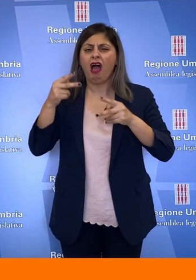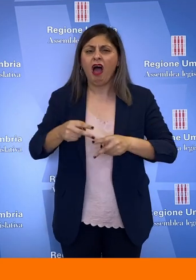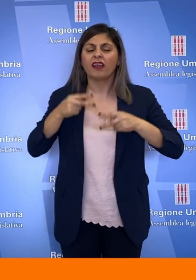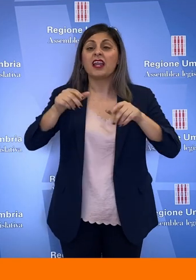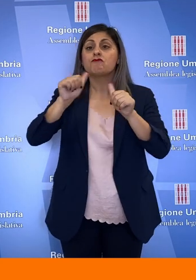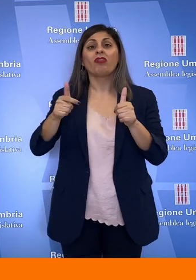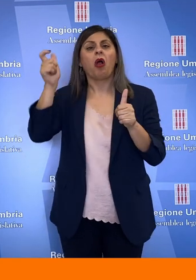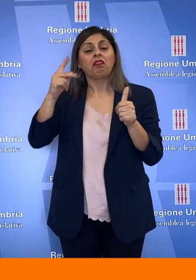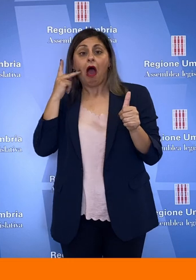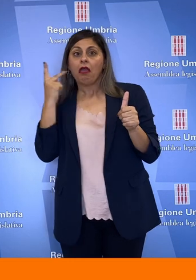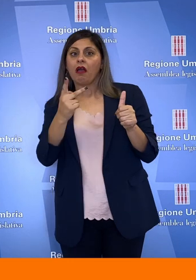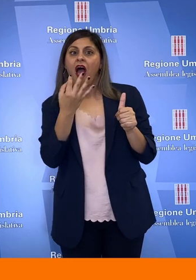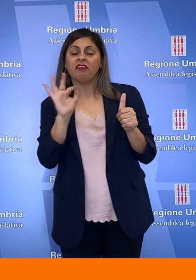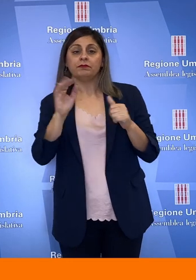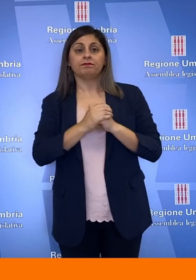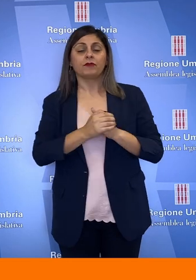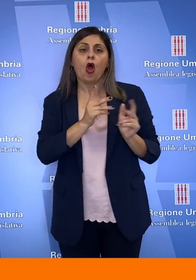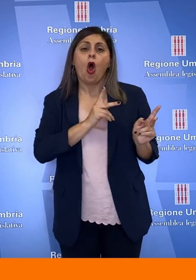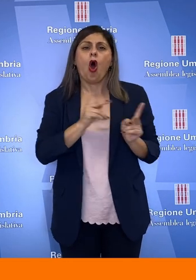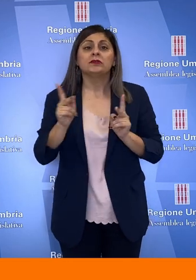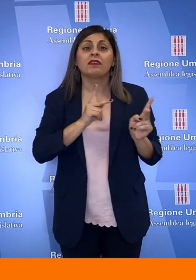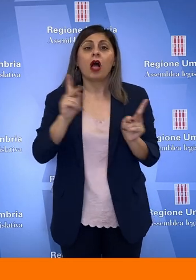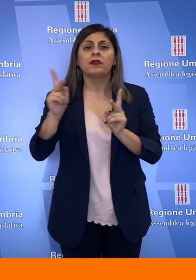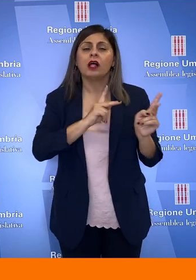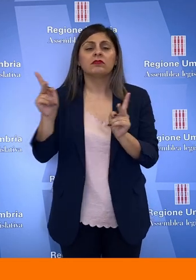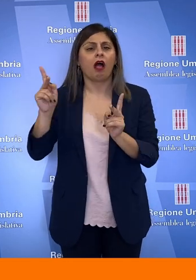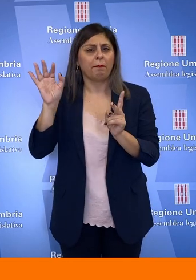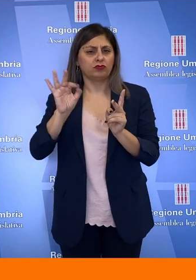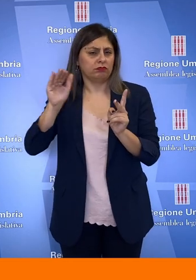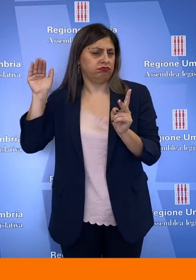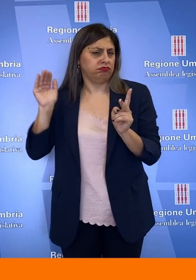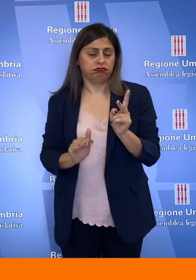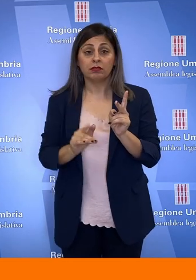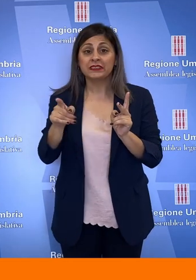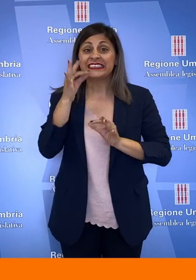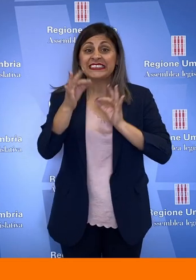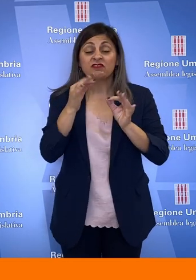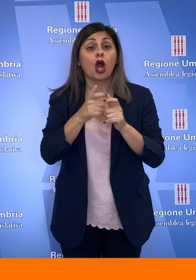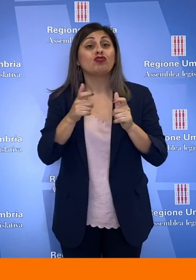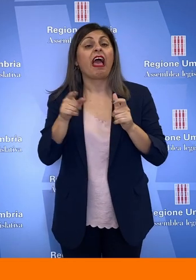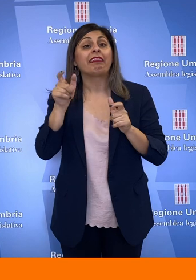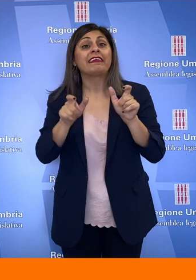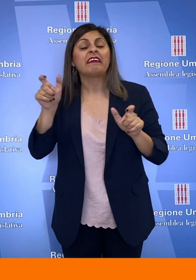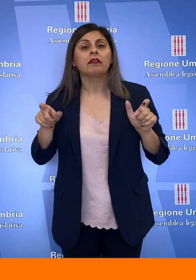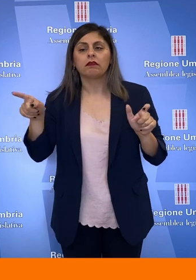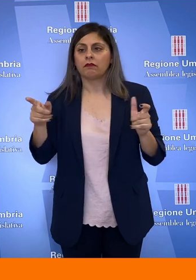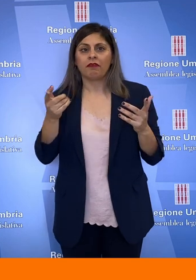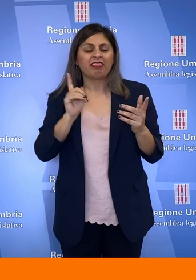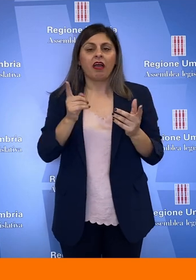modello per l'Italia. I tassi di ospedalizzazione in Umbria sono crollati e questo significa che i cittadini non hanno potuto ottenere le